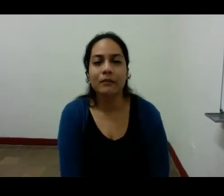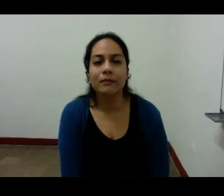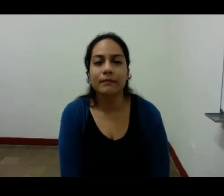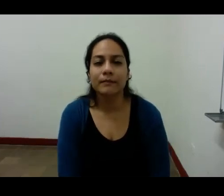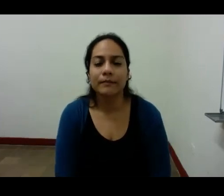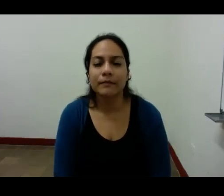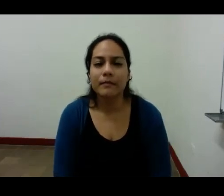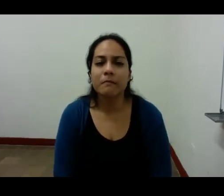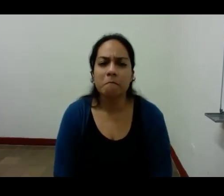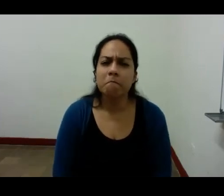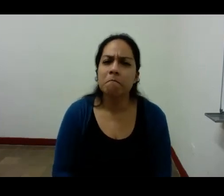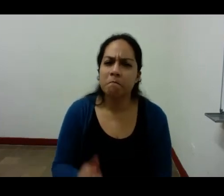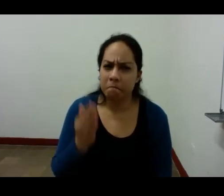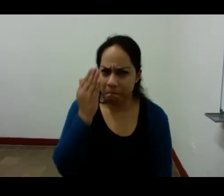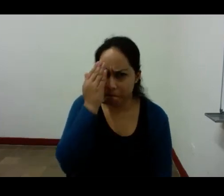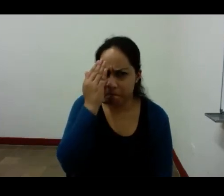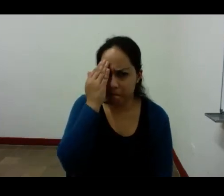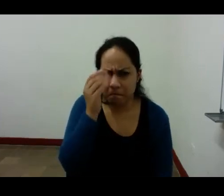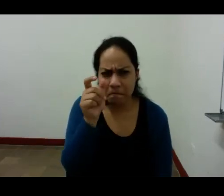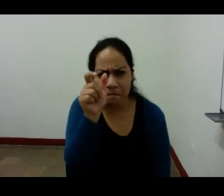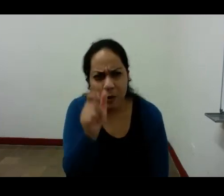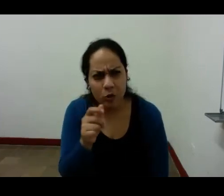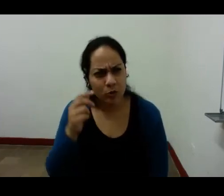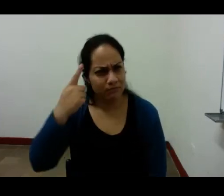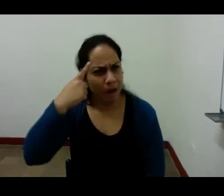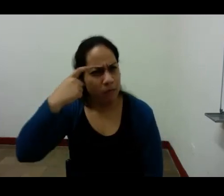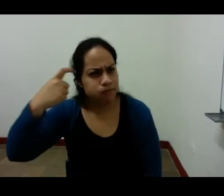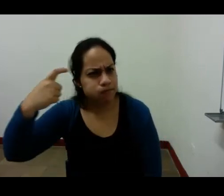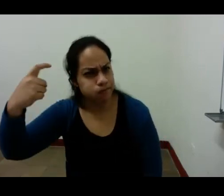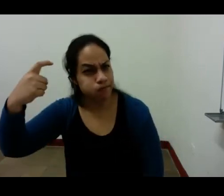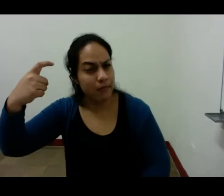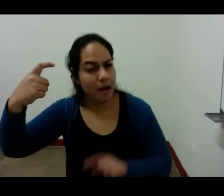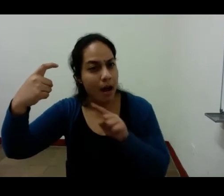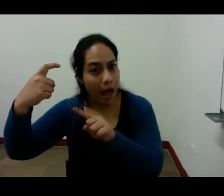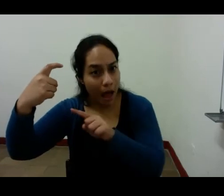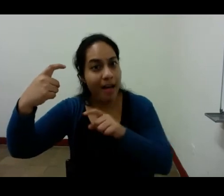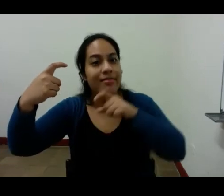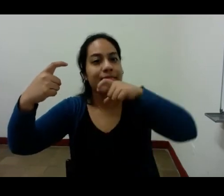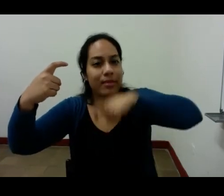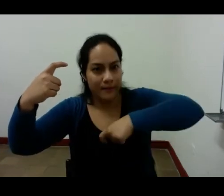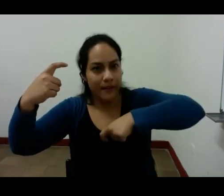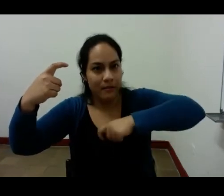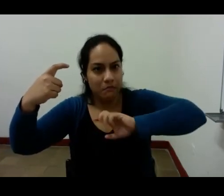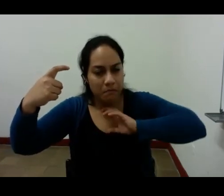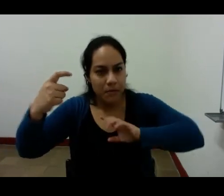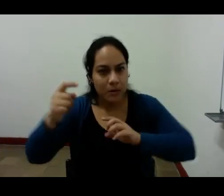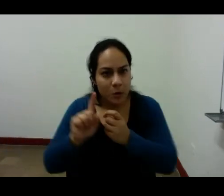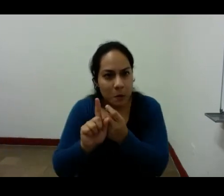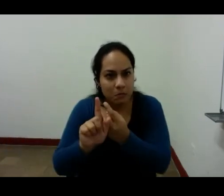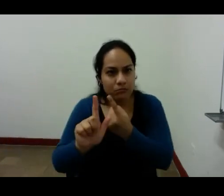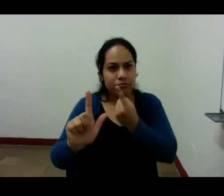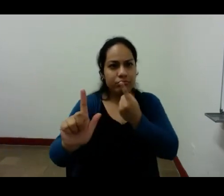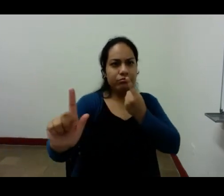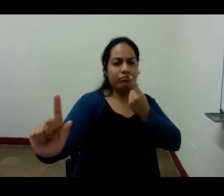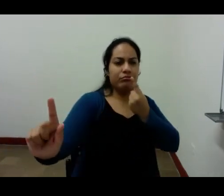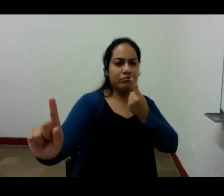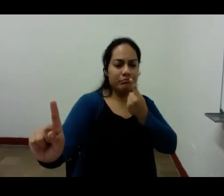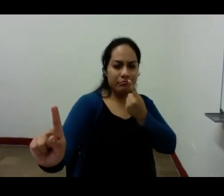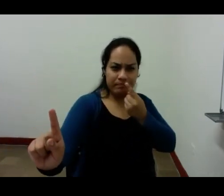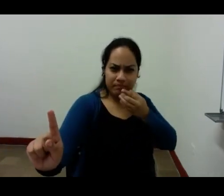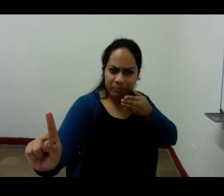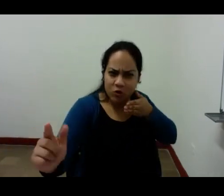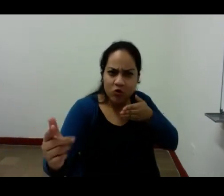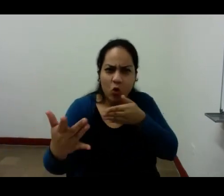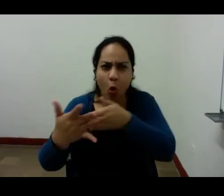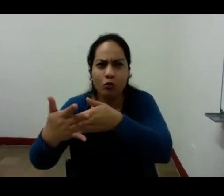ser soñador también implica distanciarse y oponerse al mundo